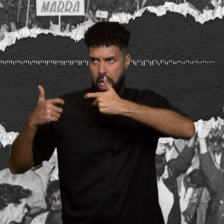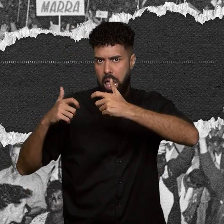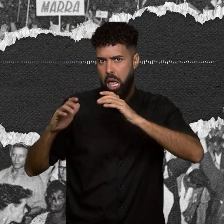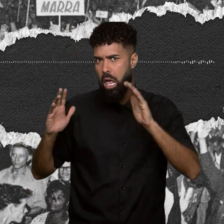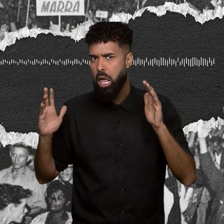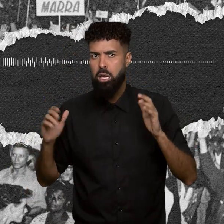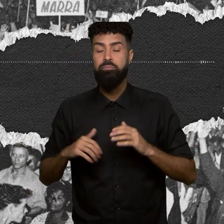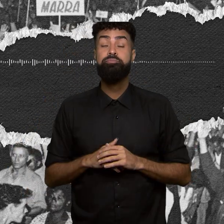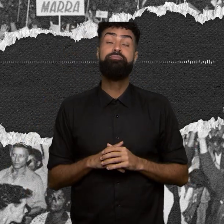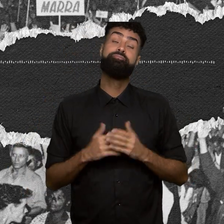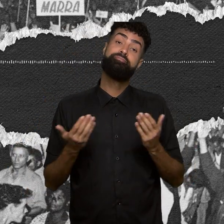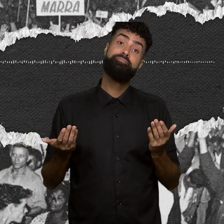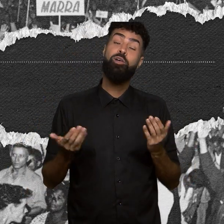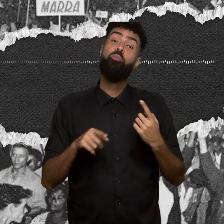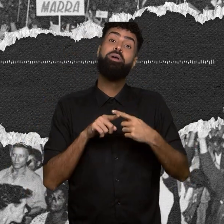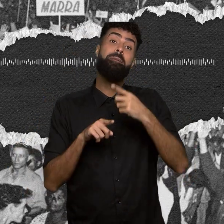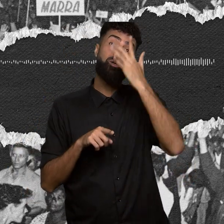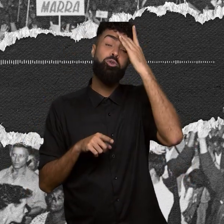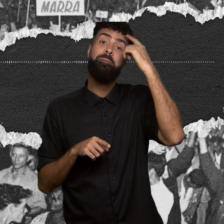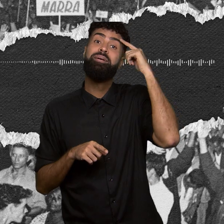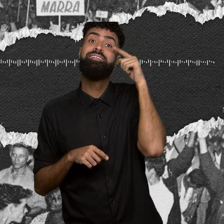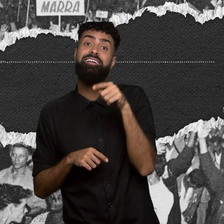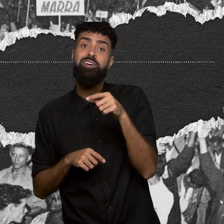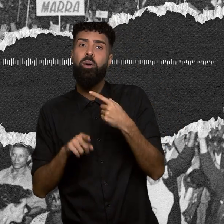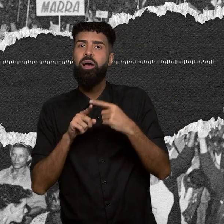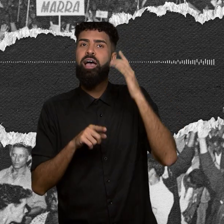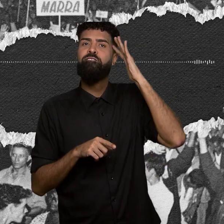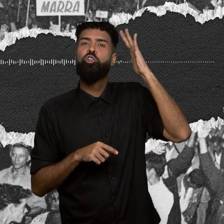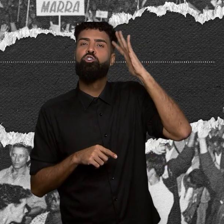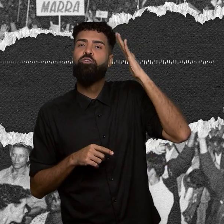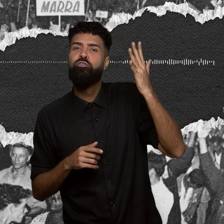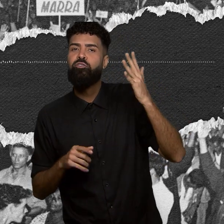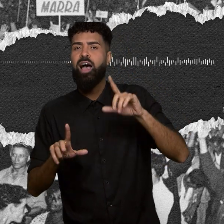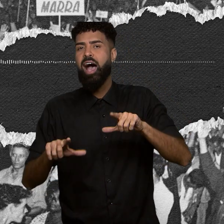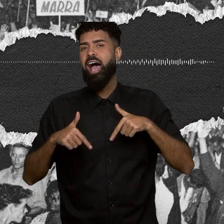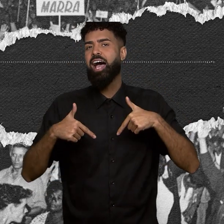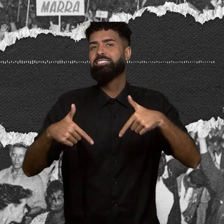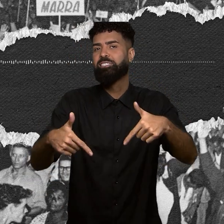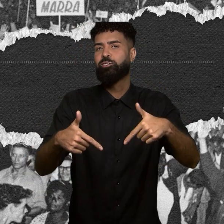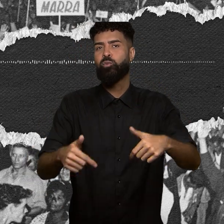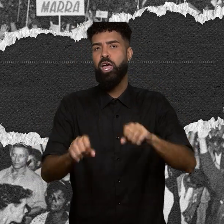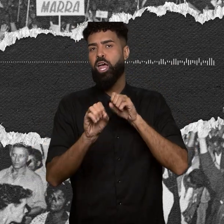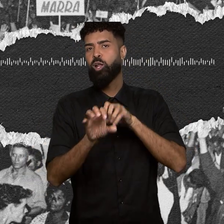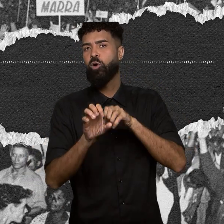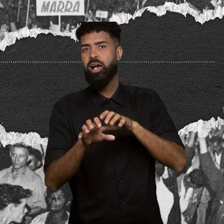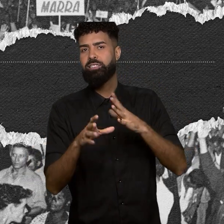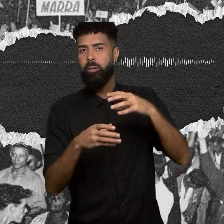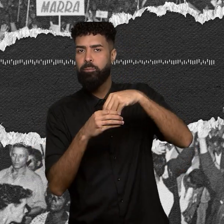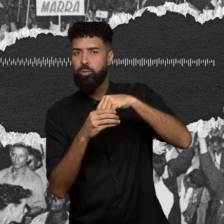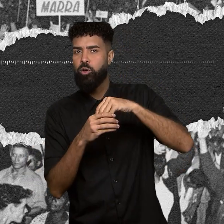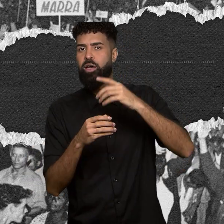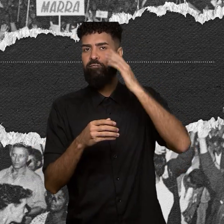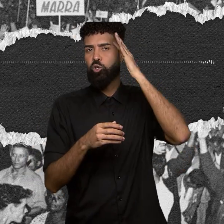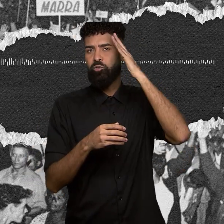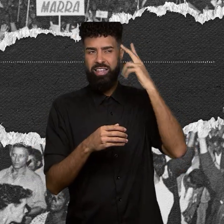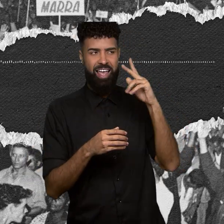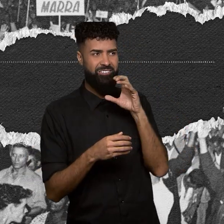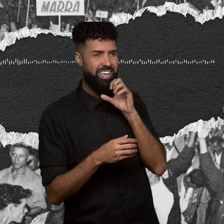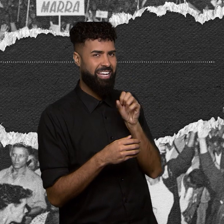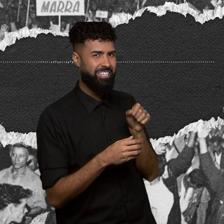Justamente porque a filosofia e a ação educativa dentro da filosofia do Freire cria espíritos